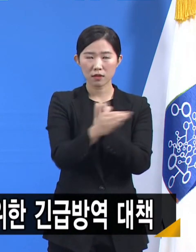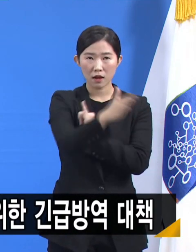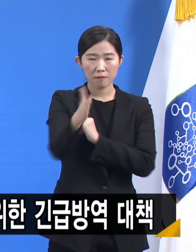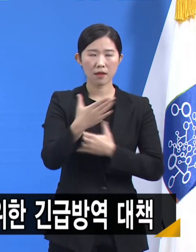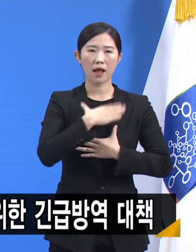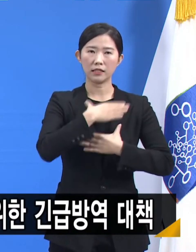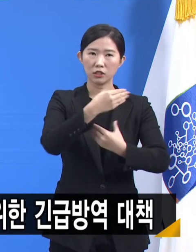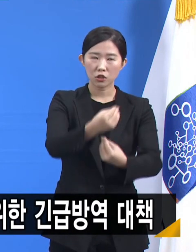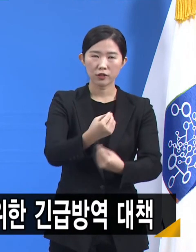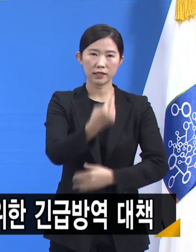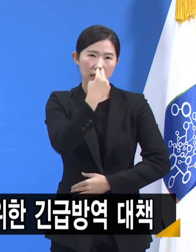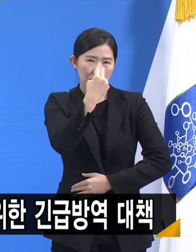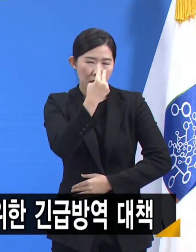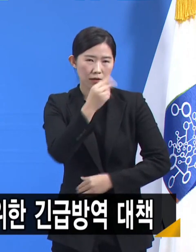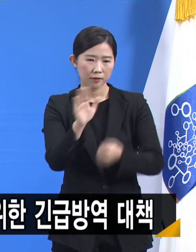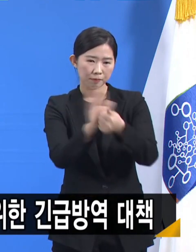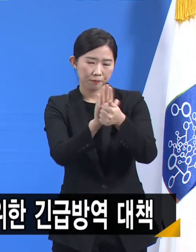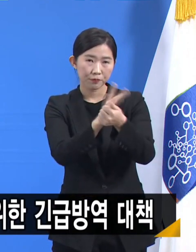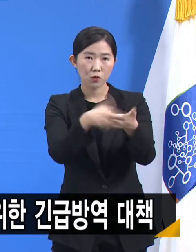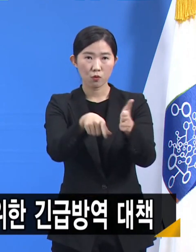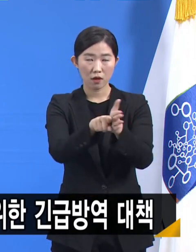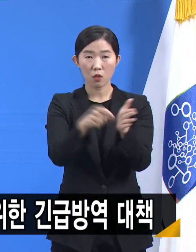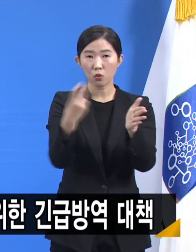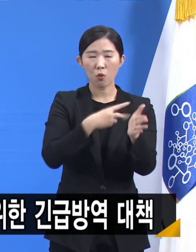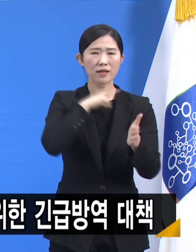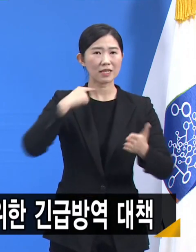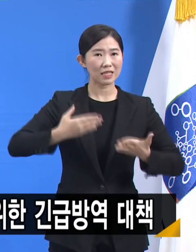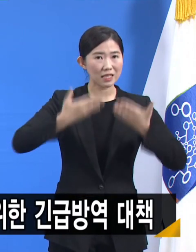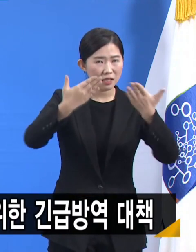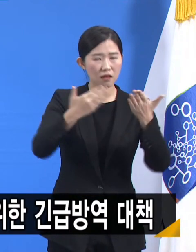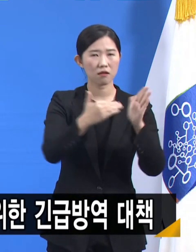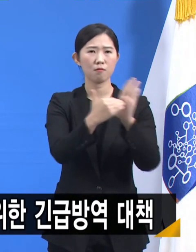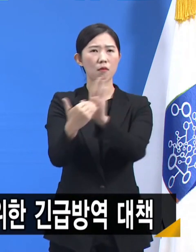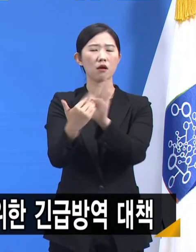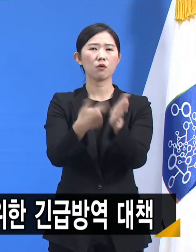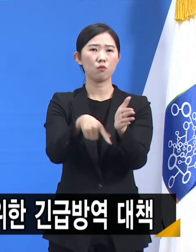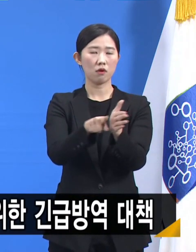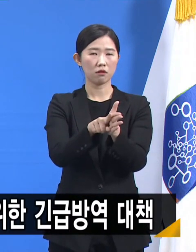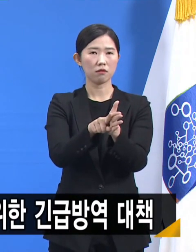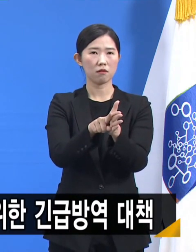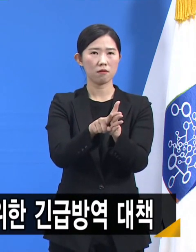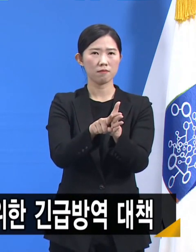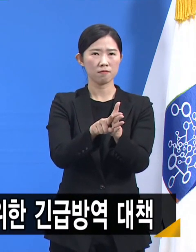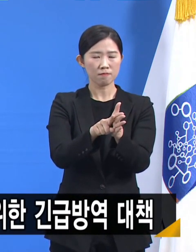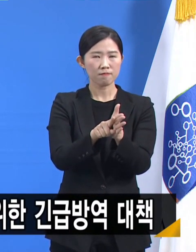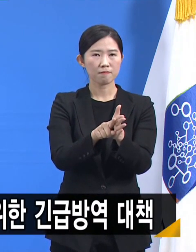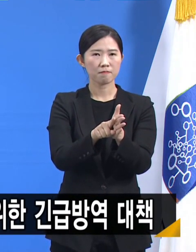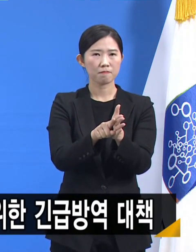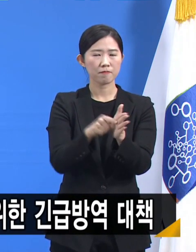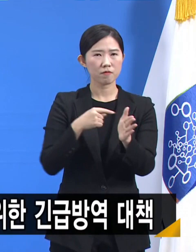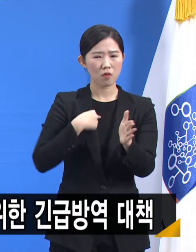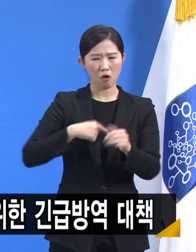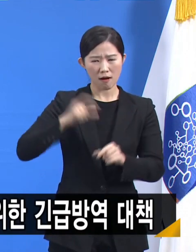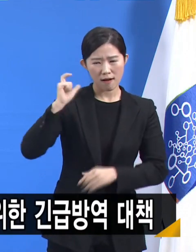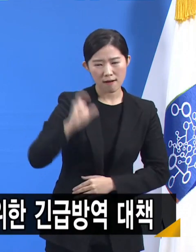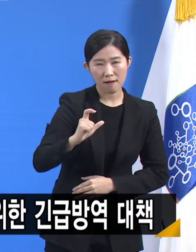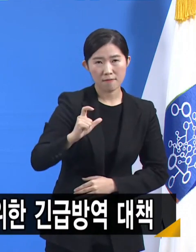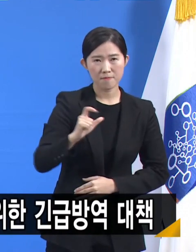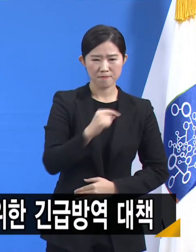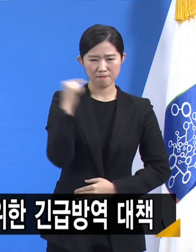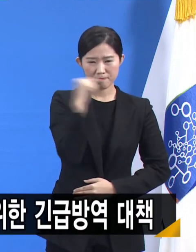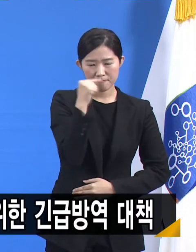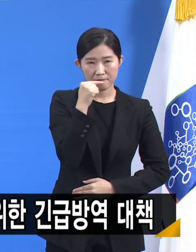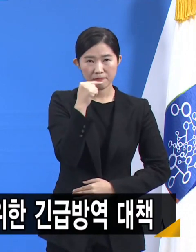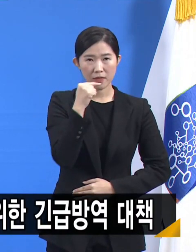더 큰 피해와 희생을 막기 위해서 비상하고 강력한 대응을 할 수밖에 없다는 점을